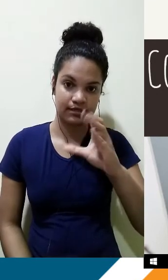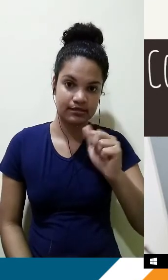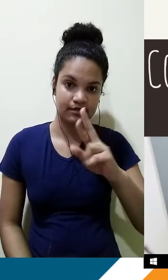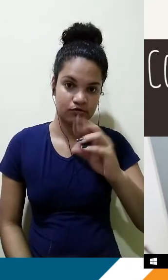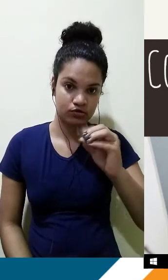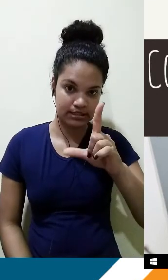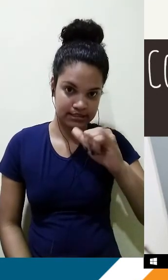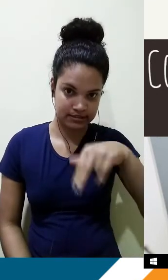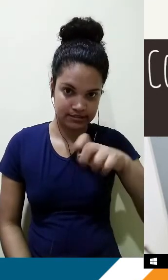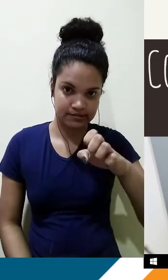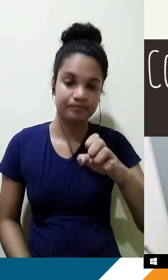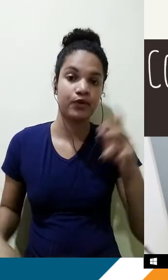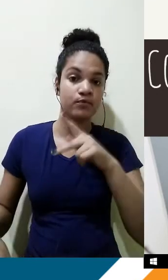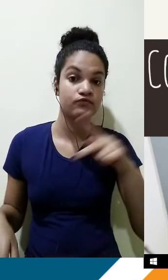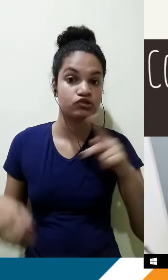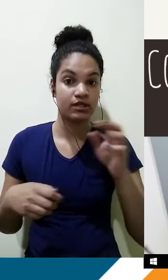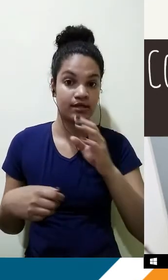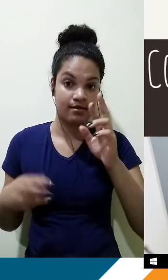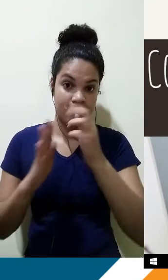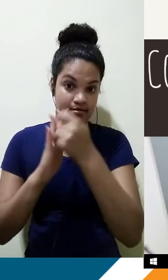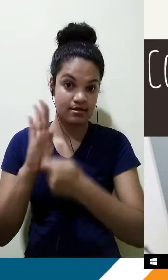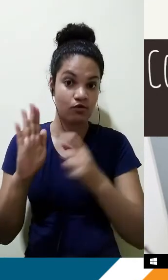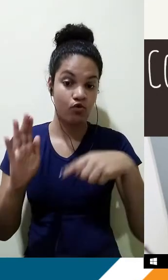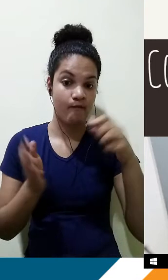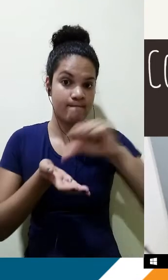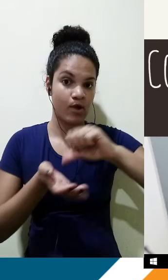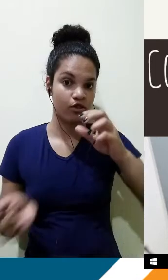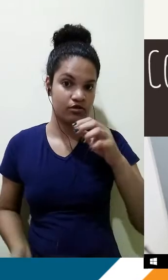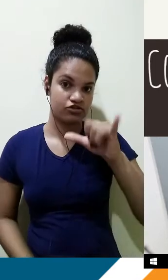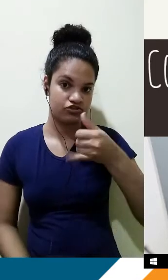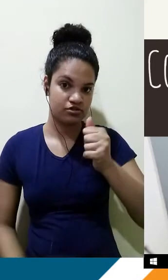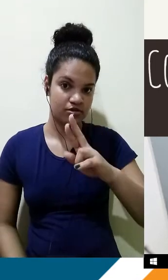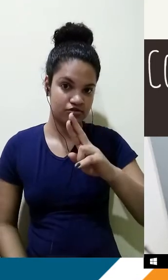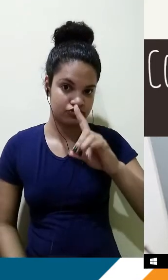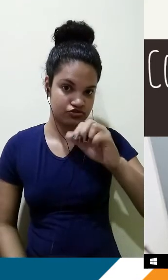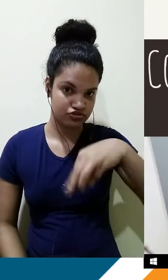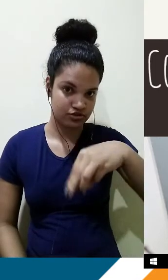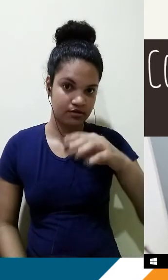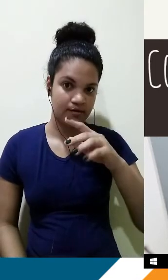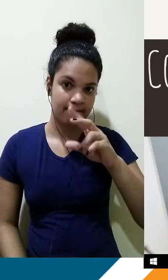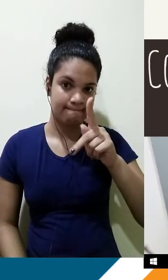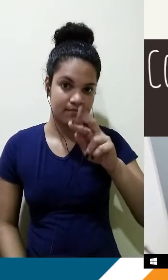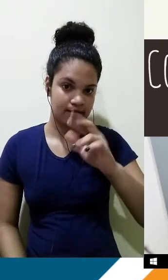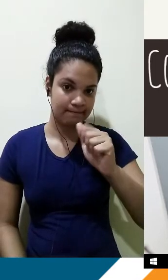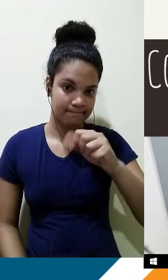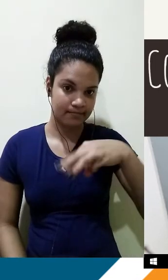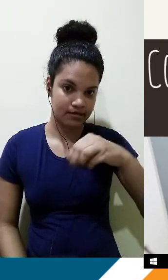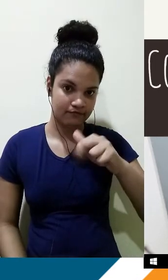e faço parte do Polo de Argem Primavera. Hoje eu vim falar com vocês de um assunto muito importante, que é a construção de parágrafo, em